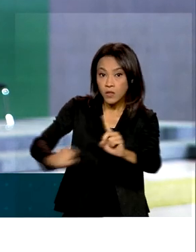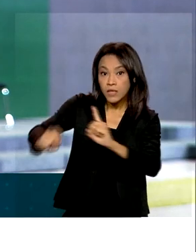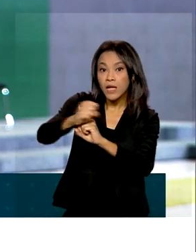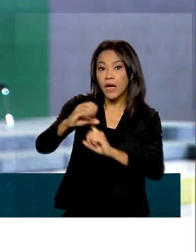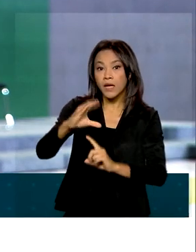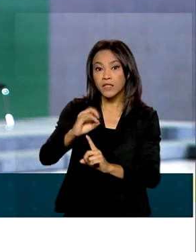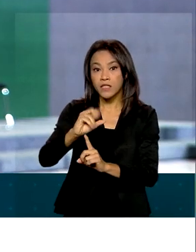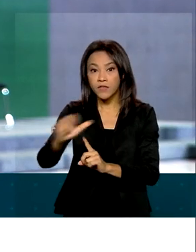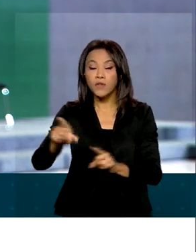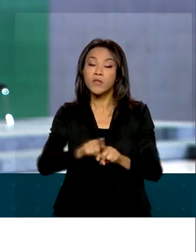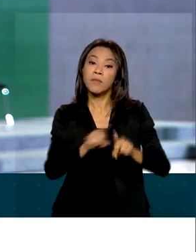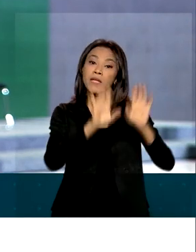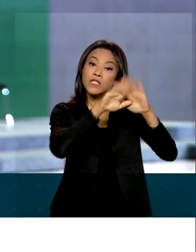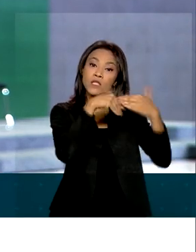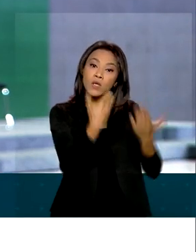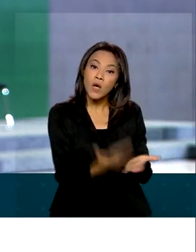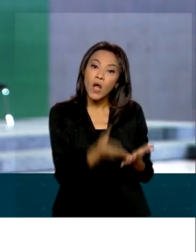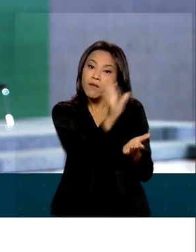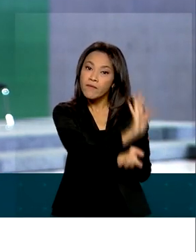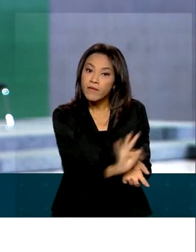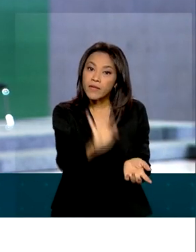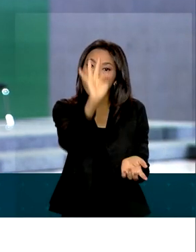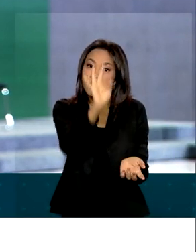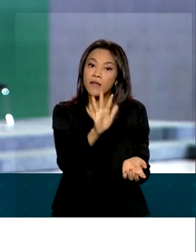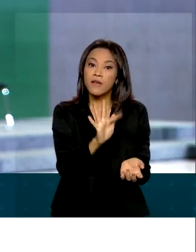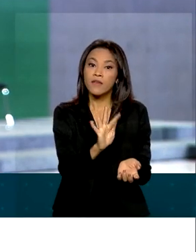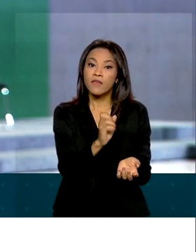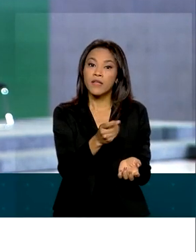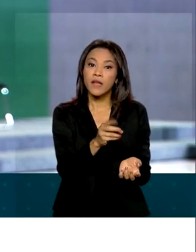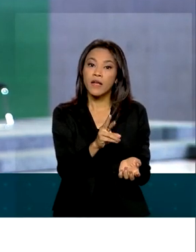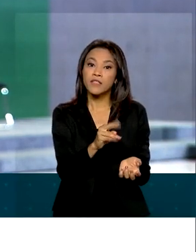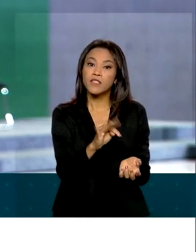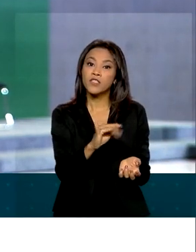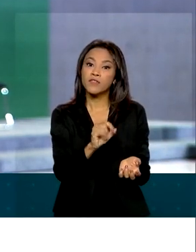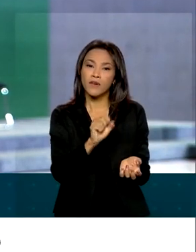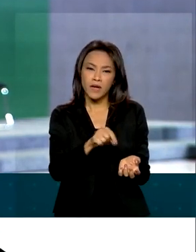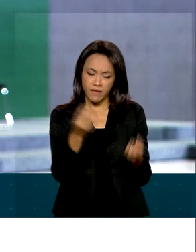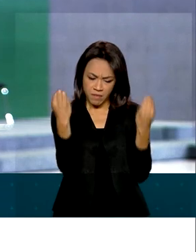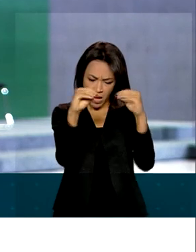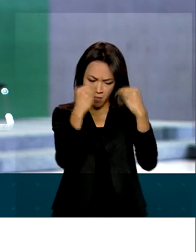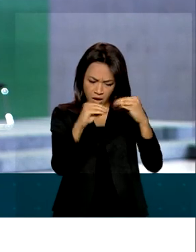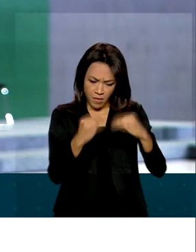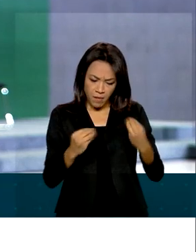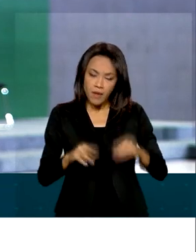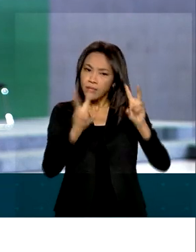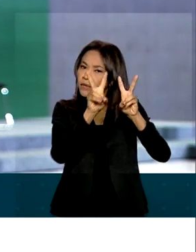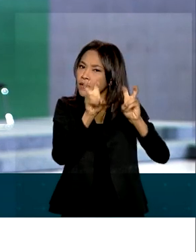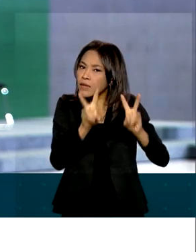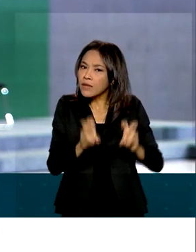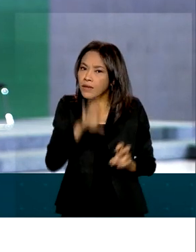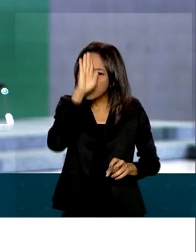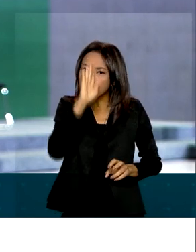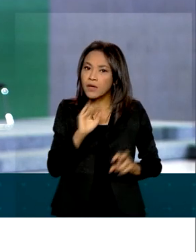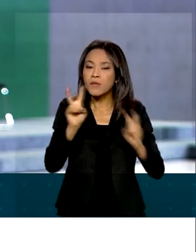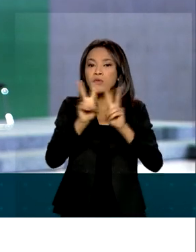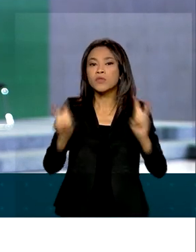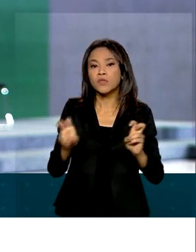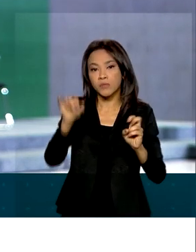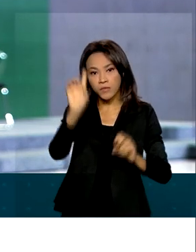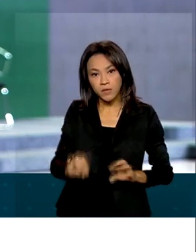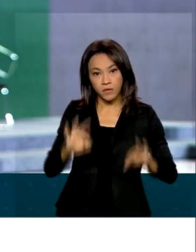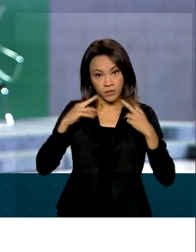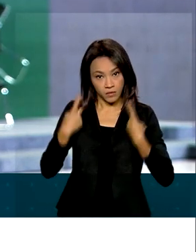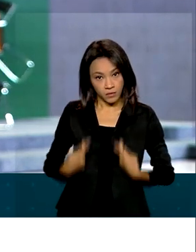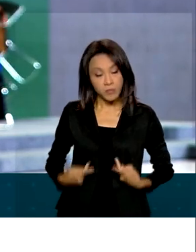Escola Federativa. Essas ferramentas vão disponibilizar conteúdos gratuitos sobre direitos humanos e